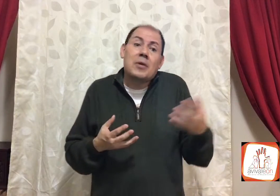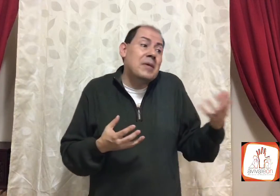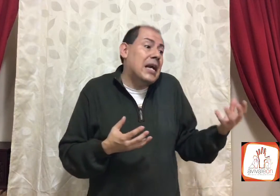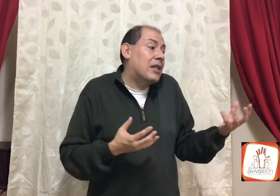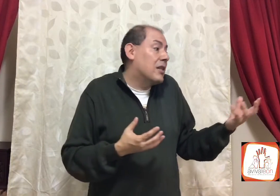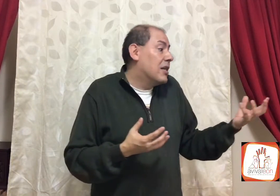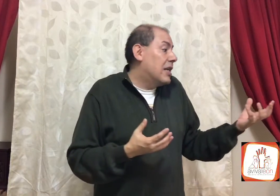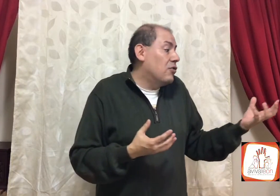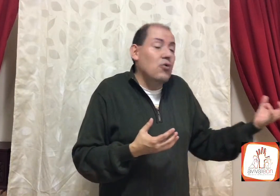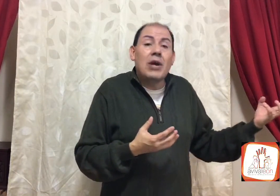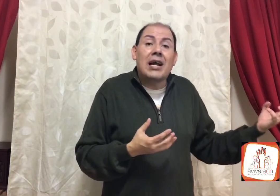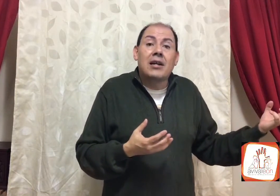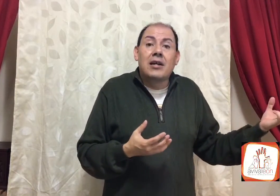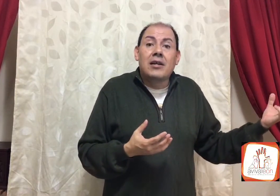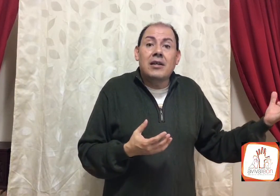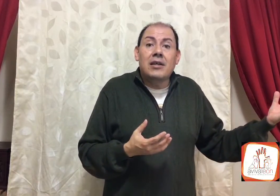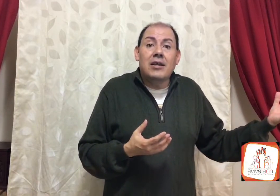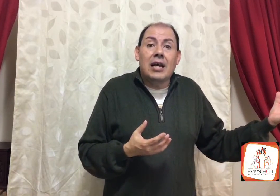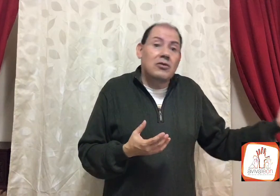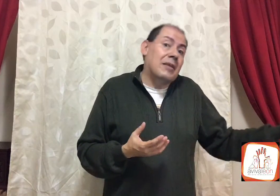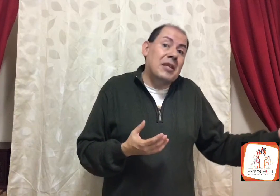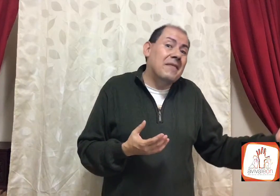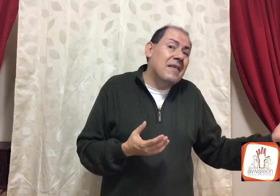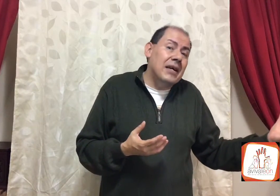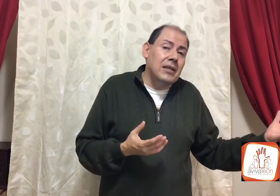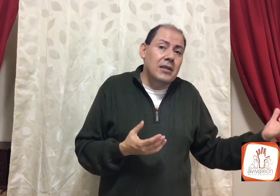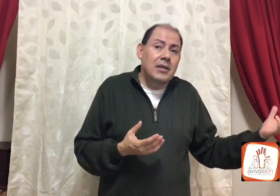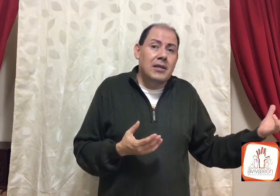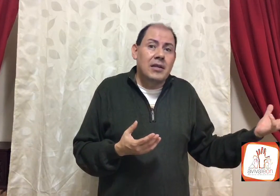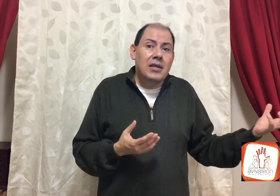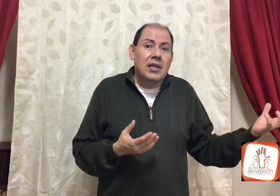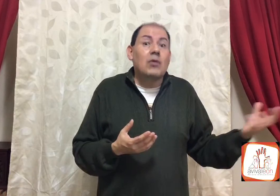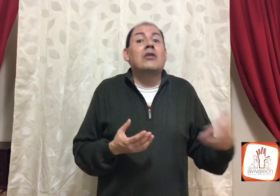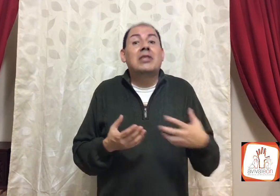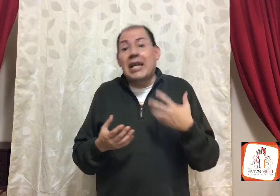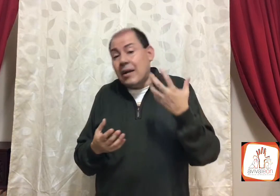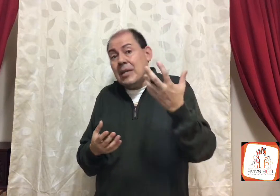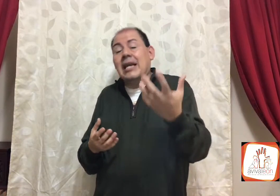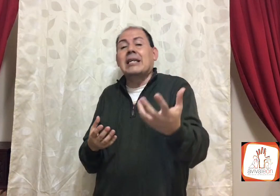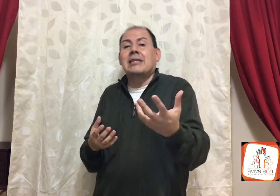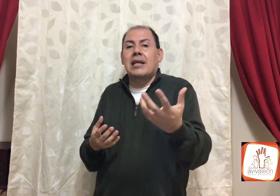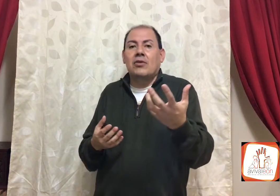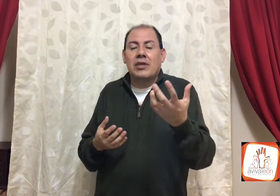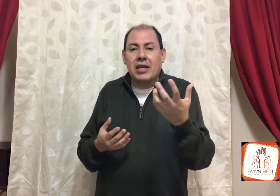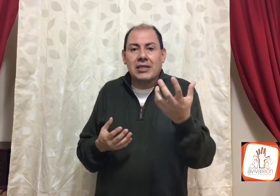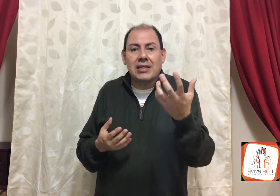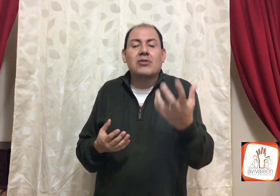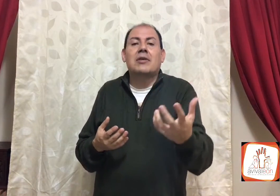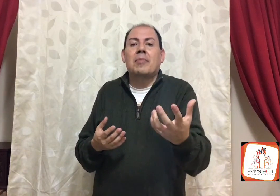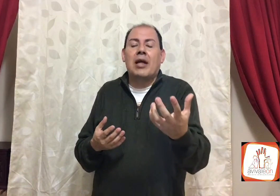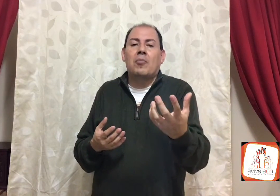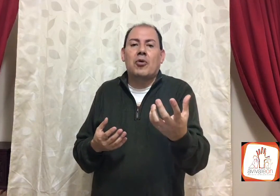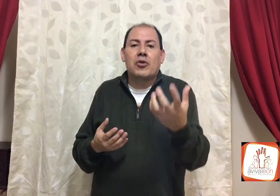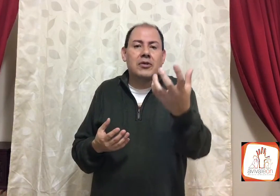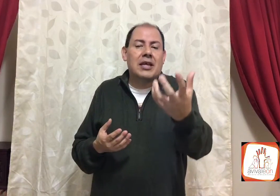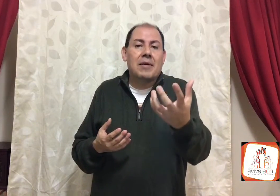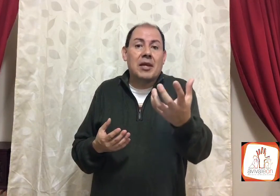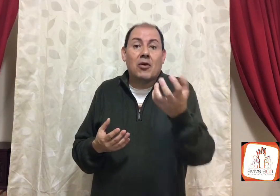vivía, en un lugar, a los que me llevaban, y cuando llegué a mi casa, donde he sido sembrado por Dios, ahí va México,